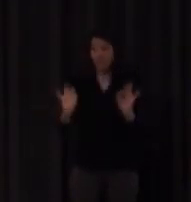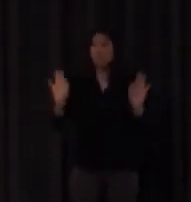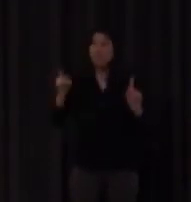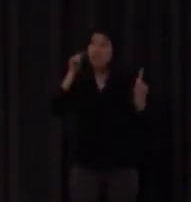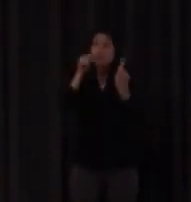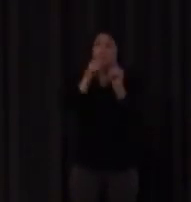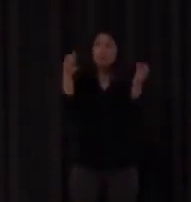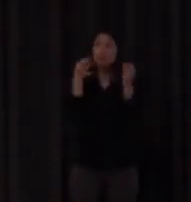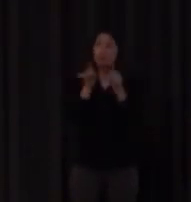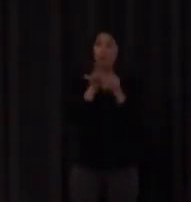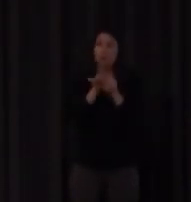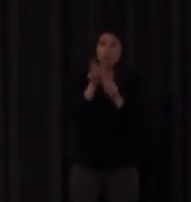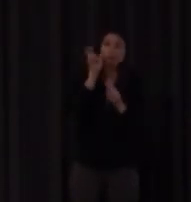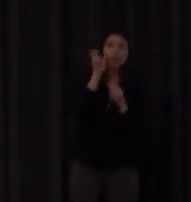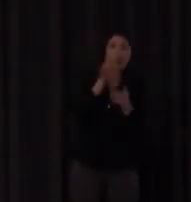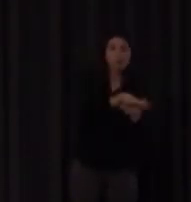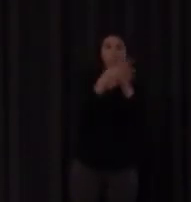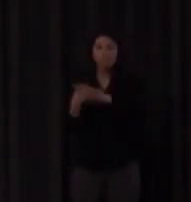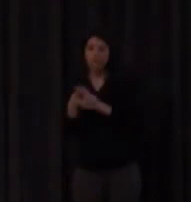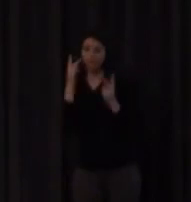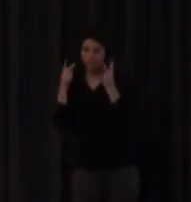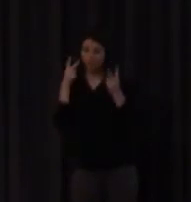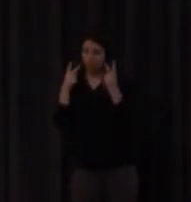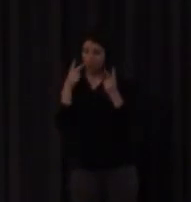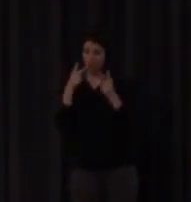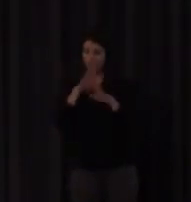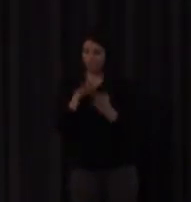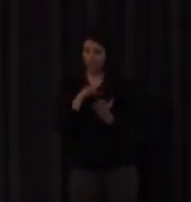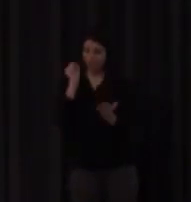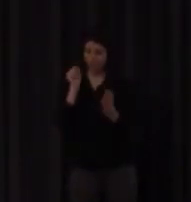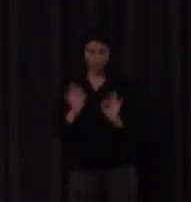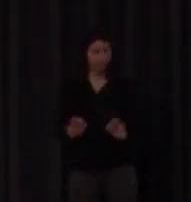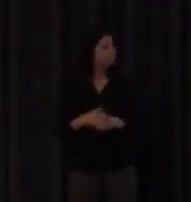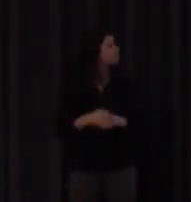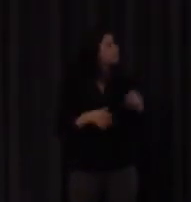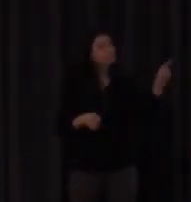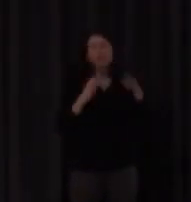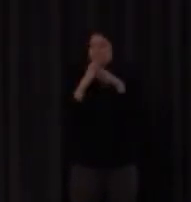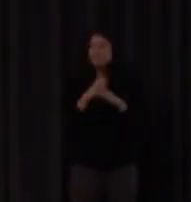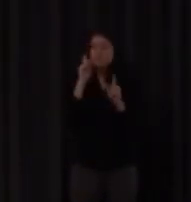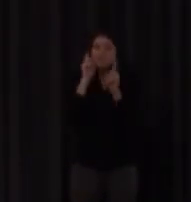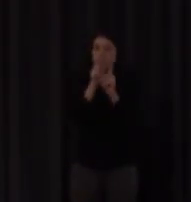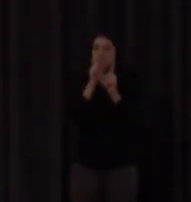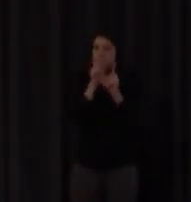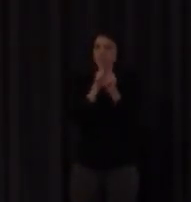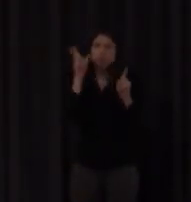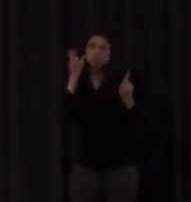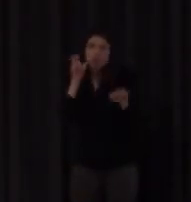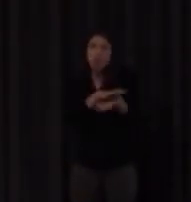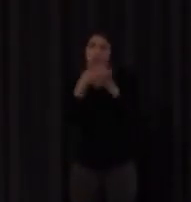visualizar el sonido ¿de acuerdo? estamos todavía en ese ámbito de cómo hacer visualizar el sonido